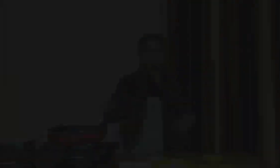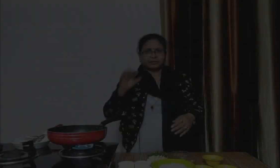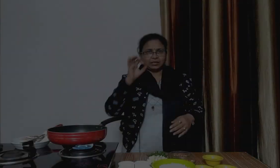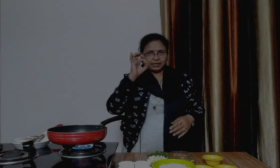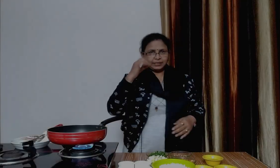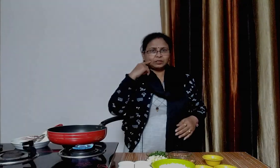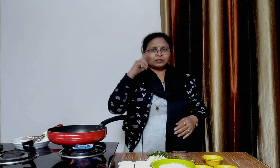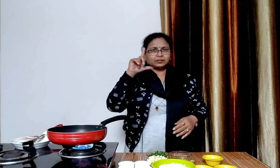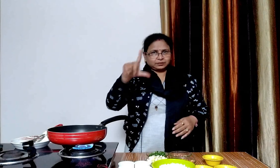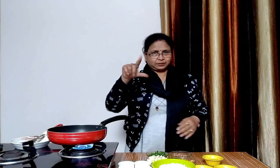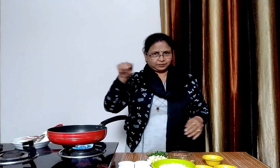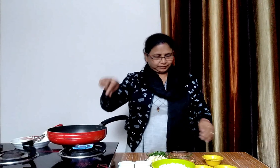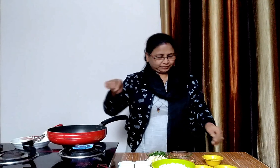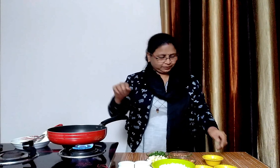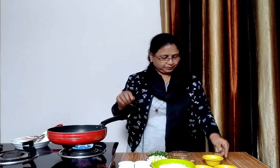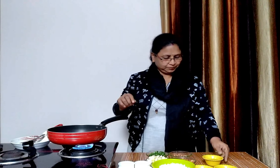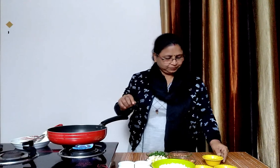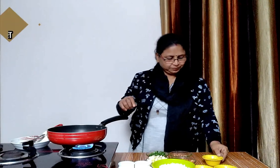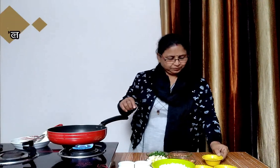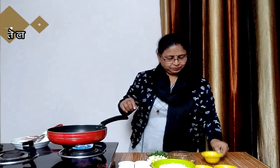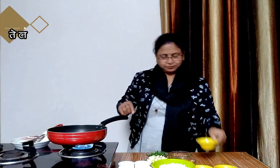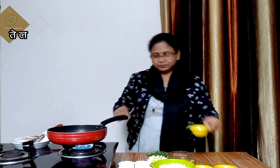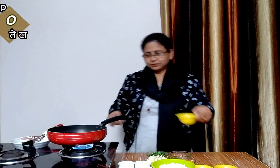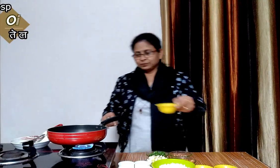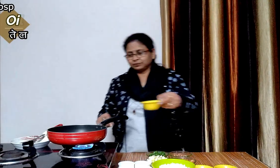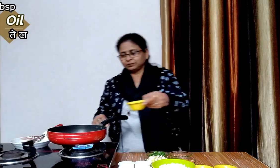पैन गरम हो गया है अब उसमें तेल डालेंगे